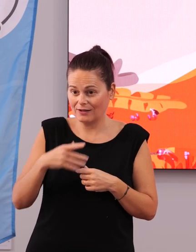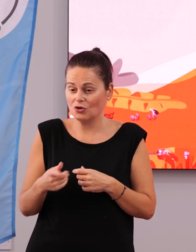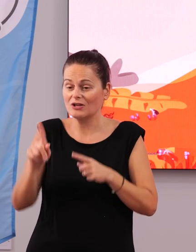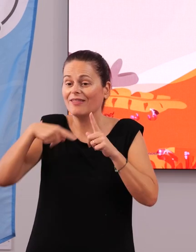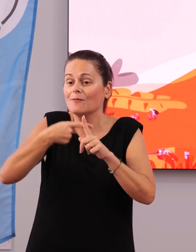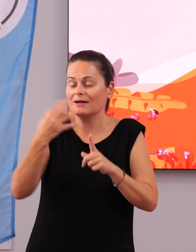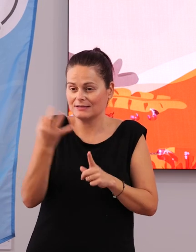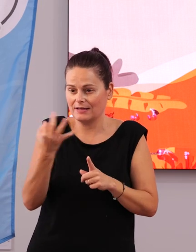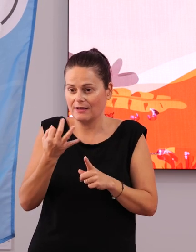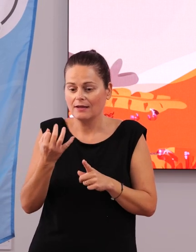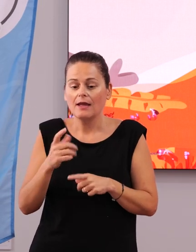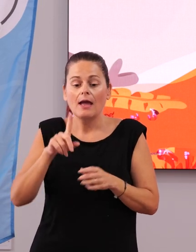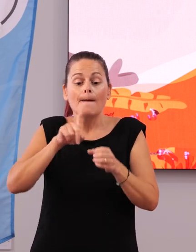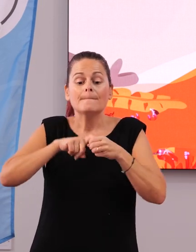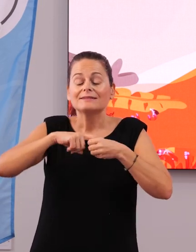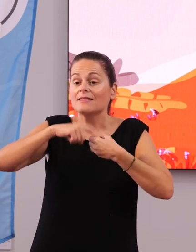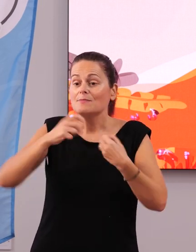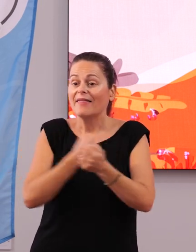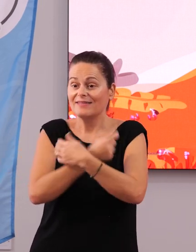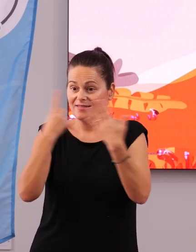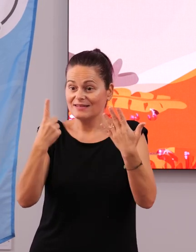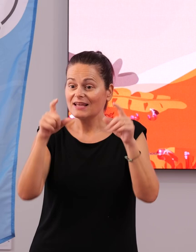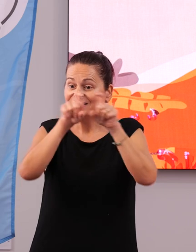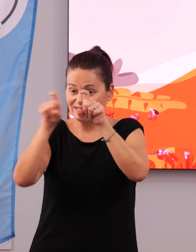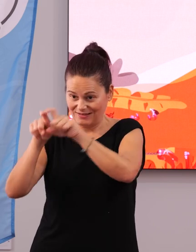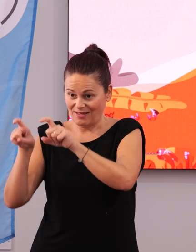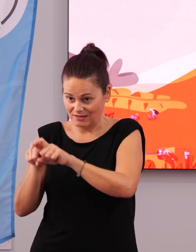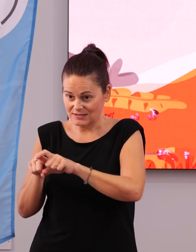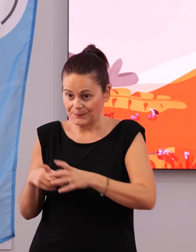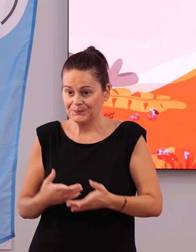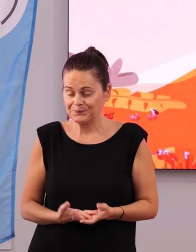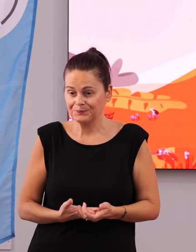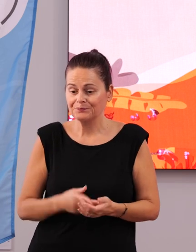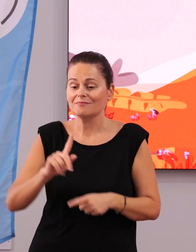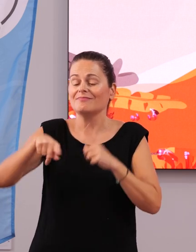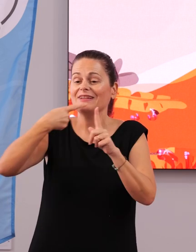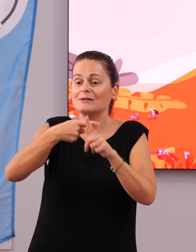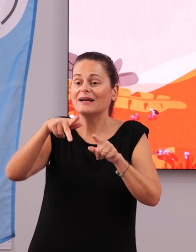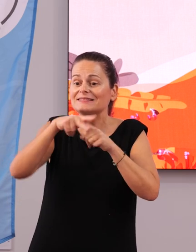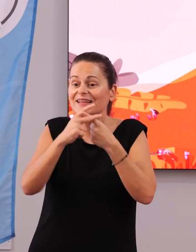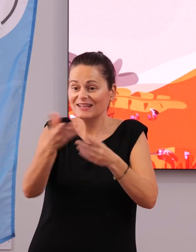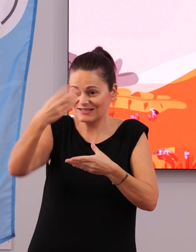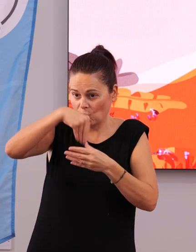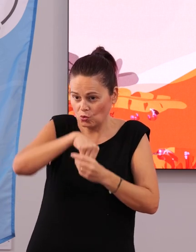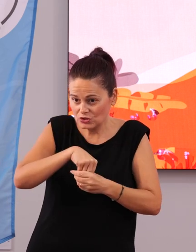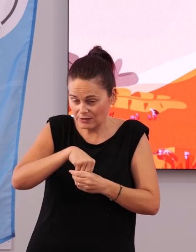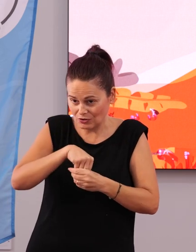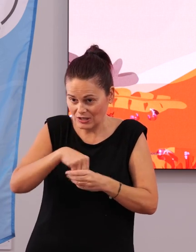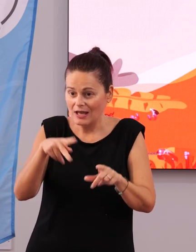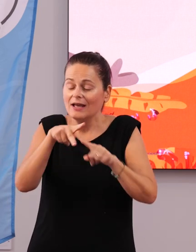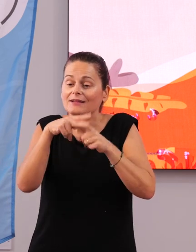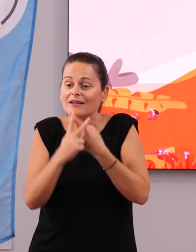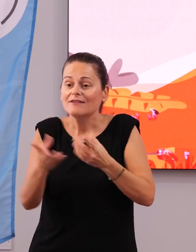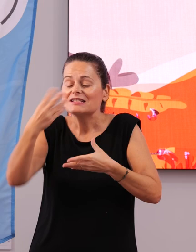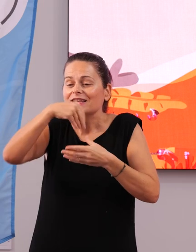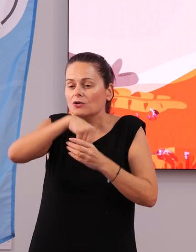participáis 16 entidades. Además, se van a hacer talleres inclusivos. Se van a hacer talleres